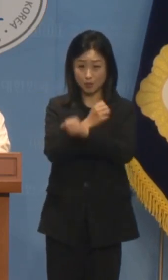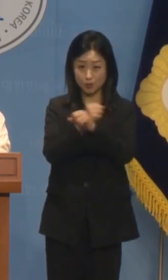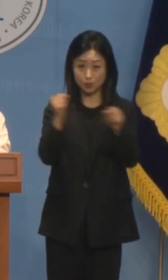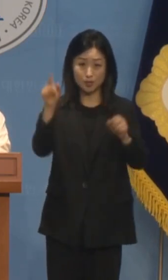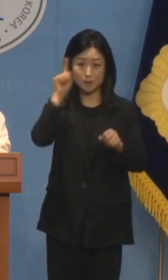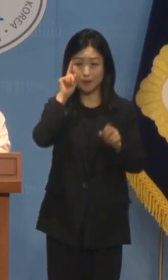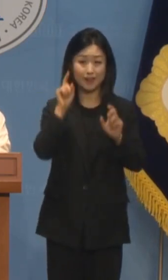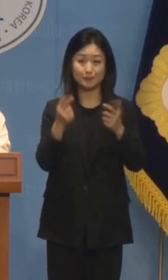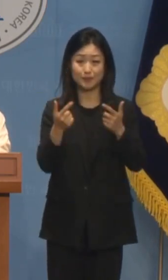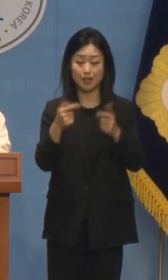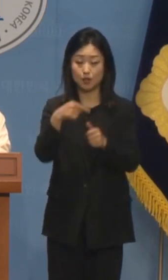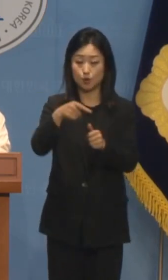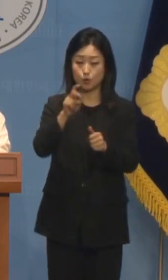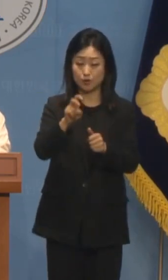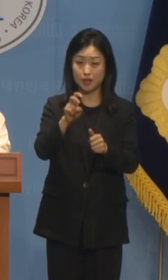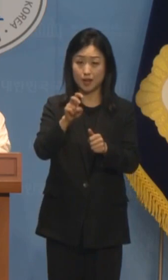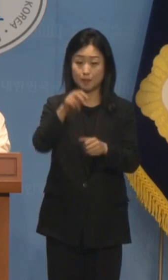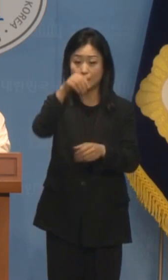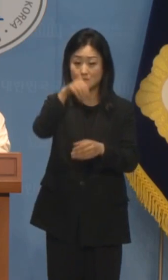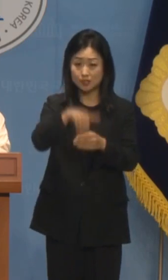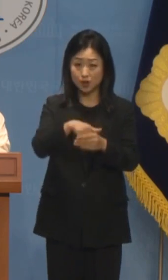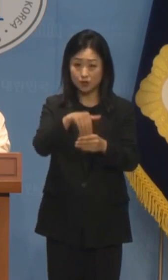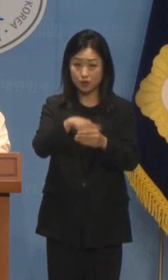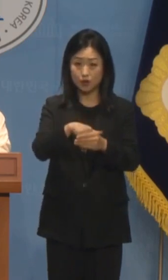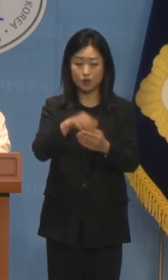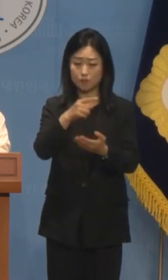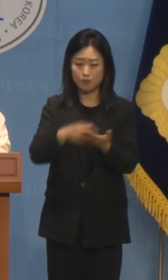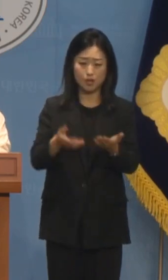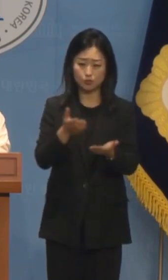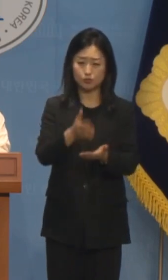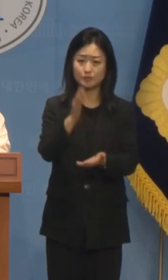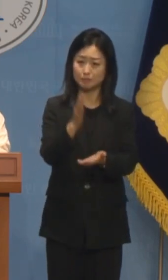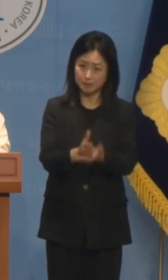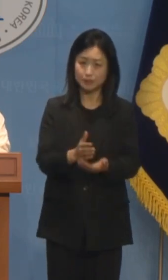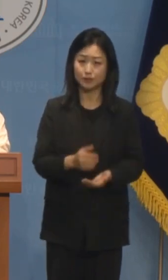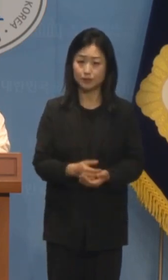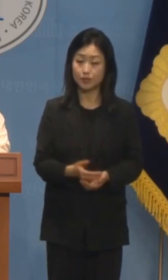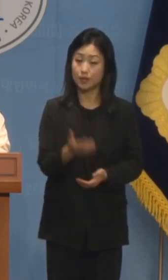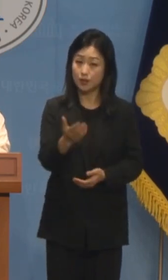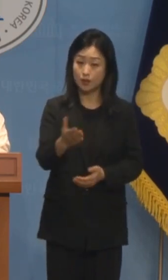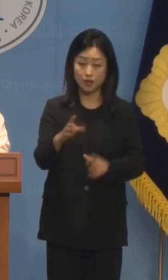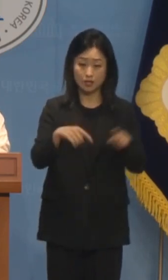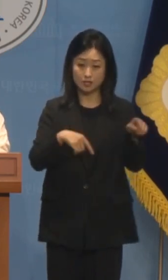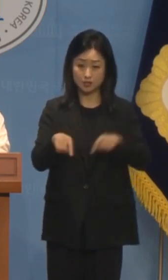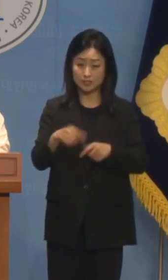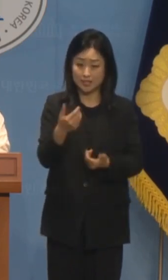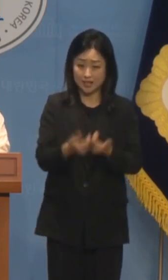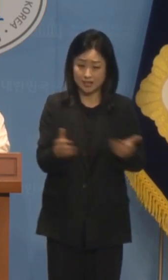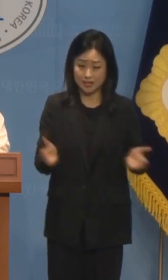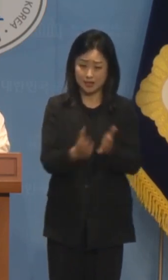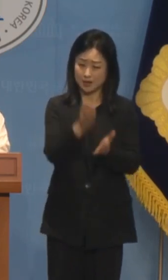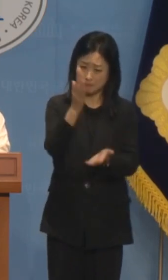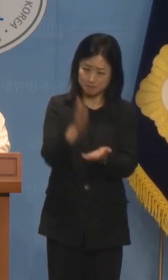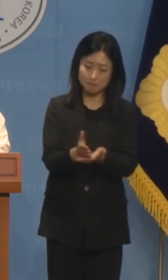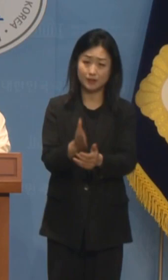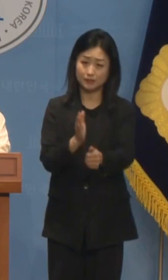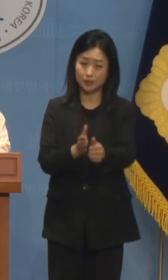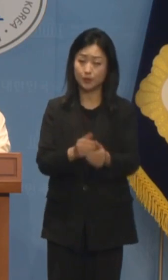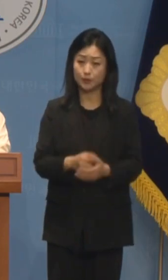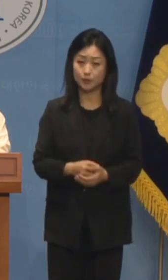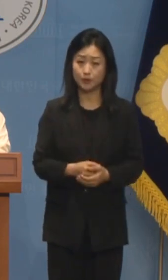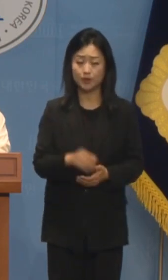교육감 선거의 본질을 훼손하고 교육현장의 정치적 갈등을 야기하지 않도록